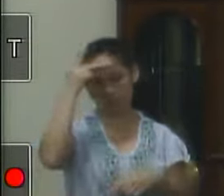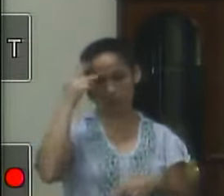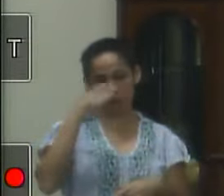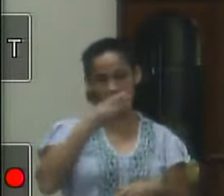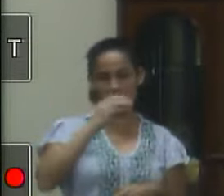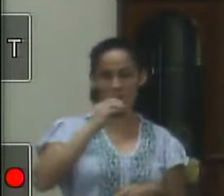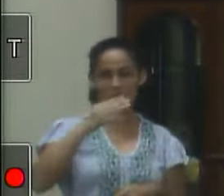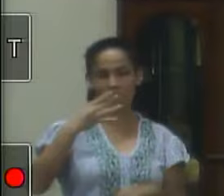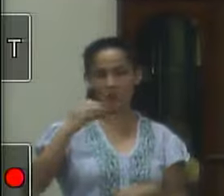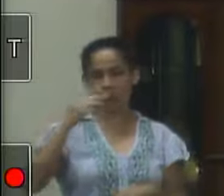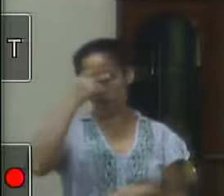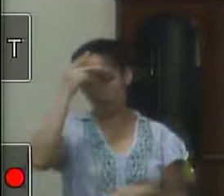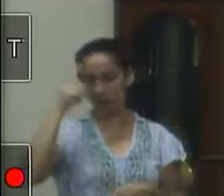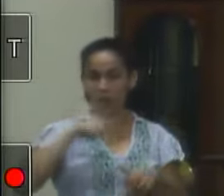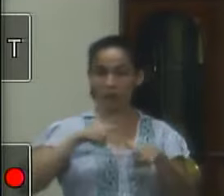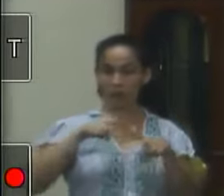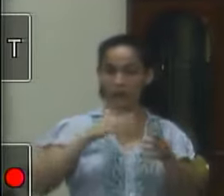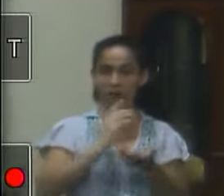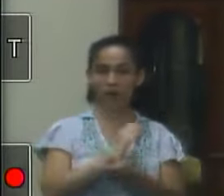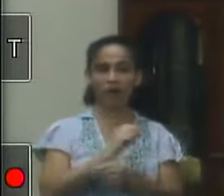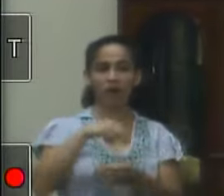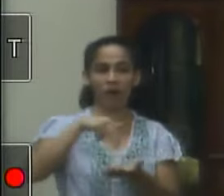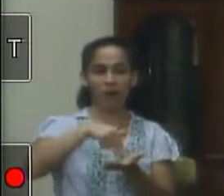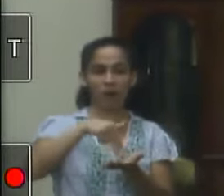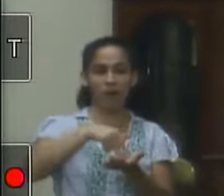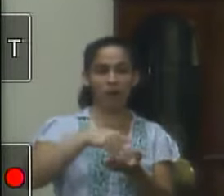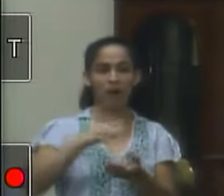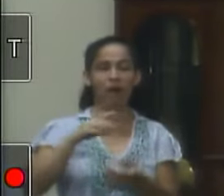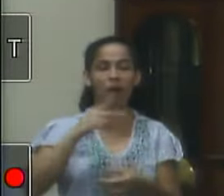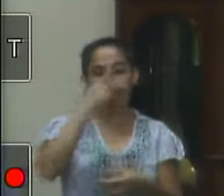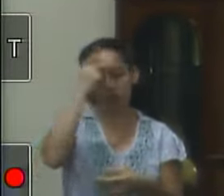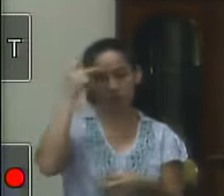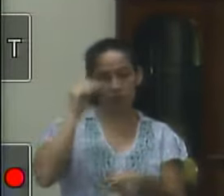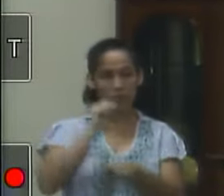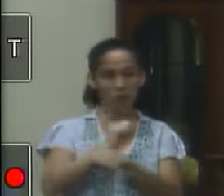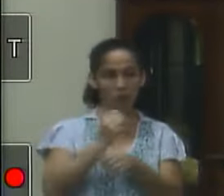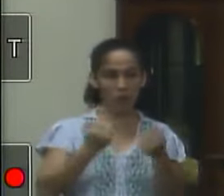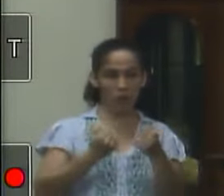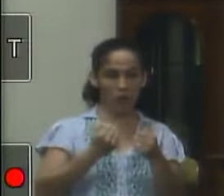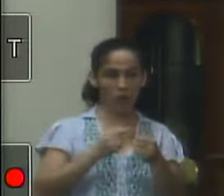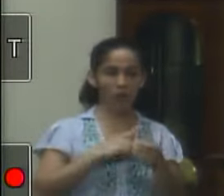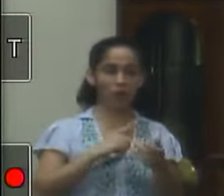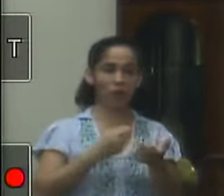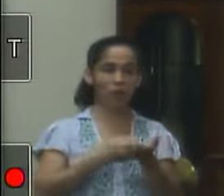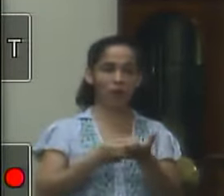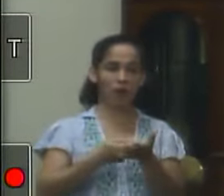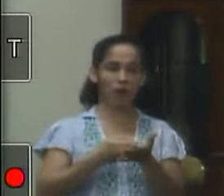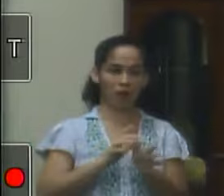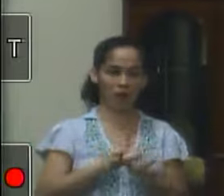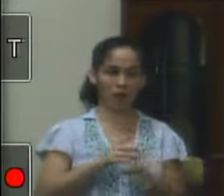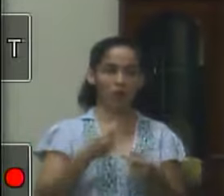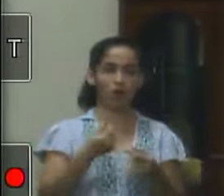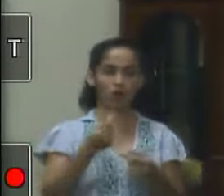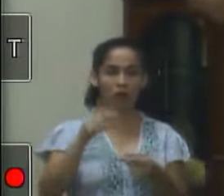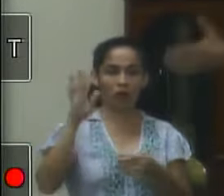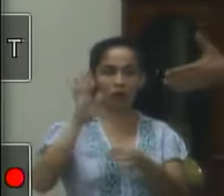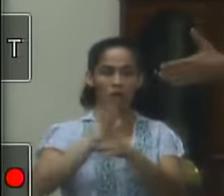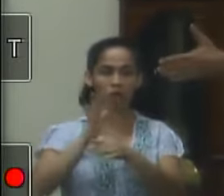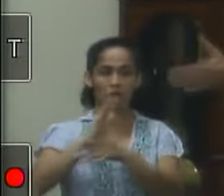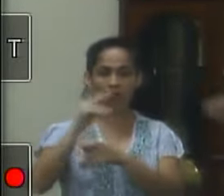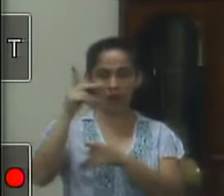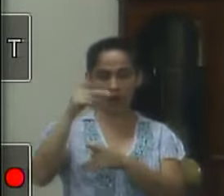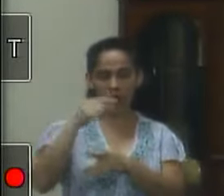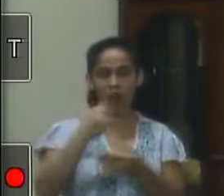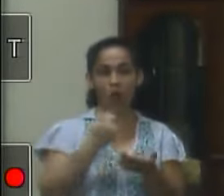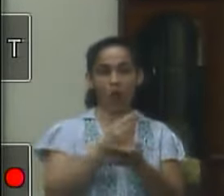de 30 a 40 empregos e melhor ainda é que vai ser destinado 10%